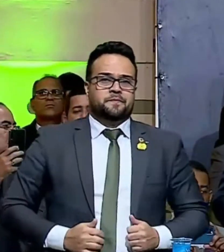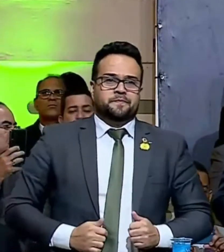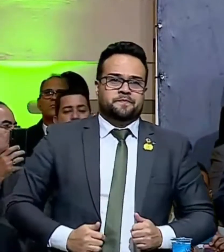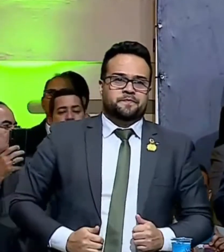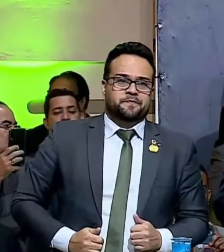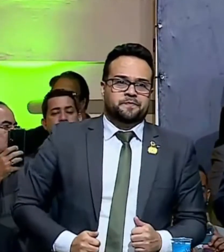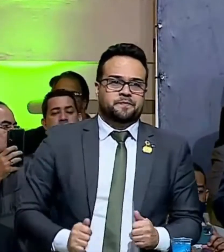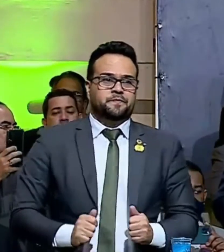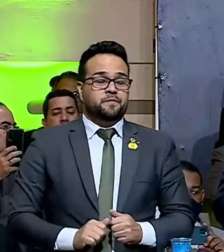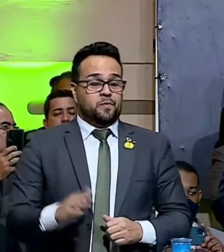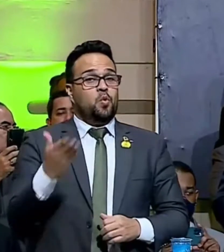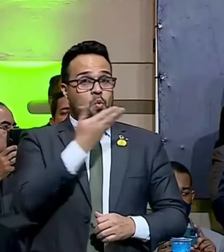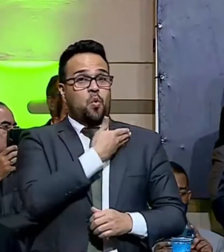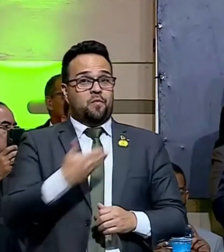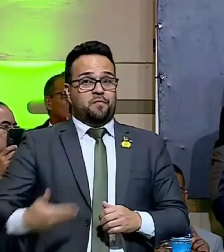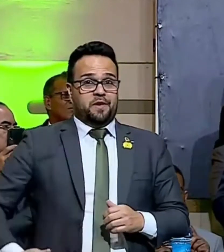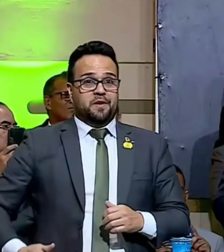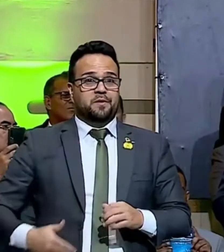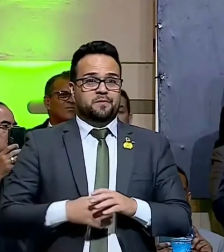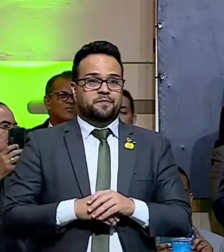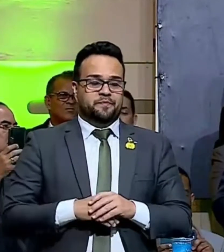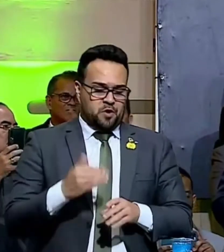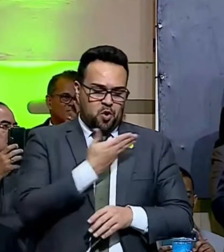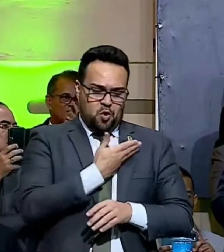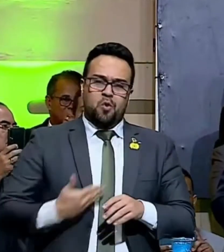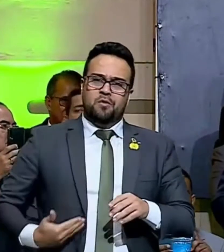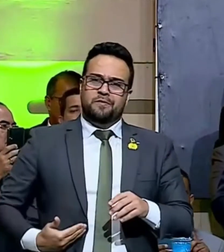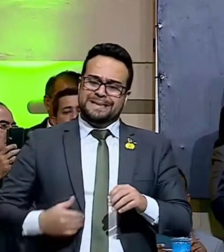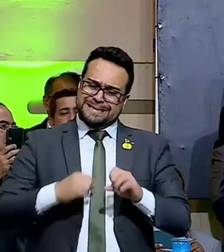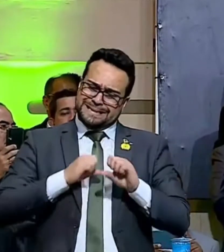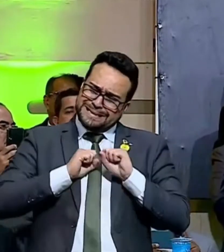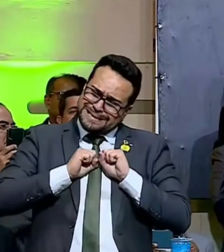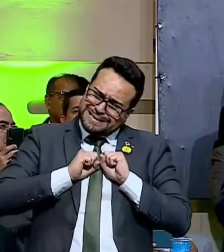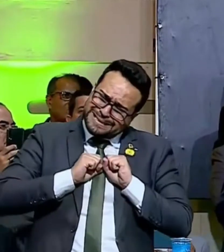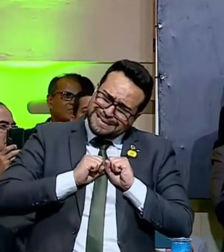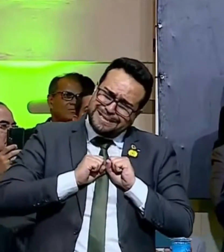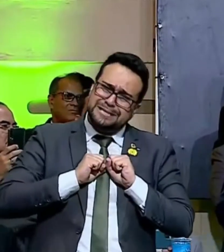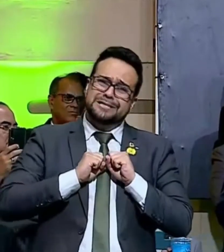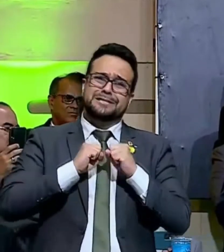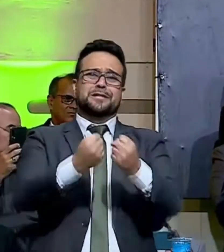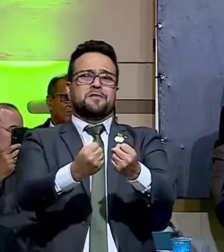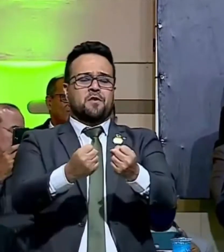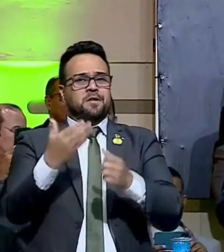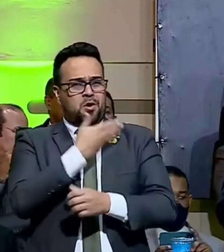O governo tem se esforçado e muito.